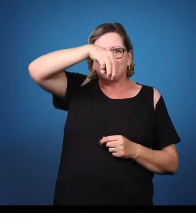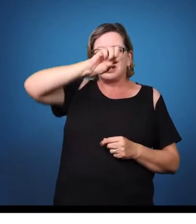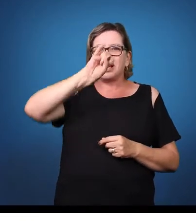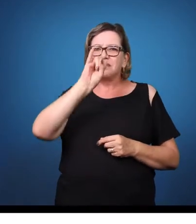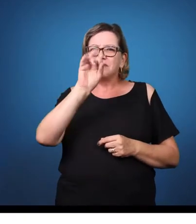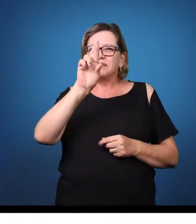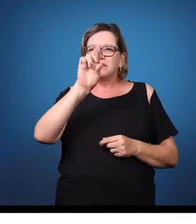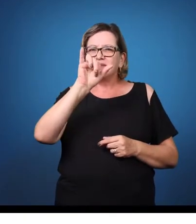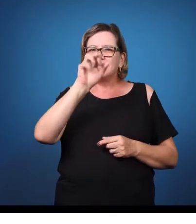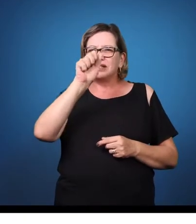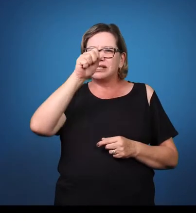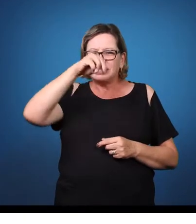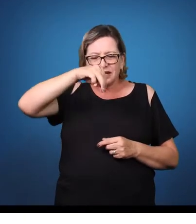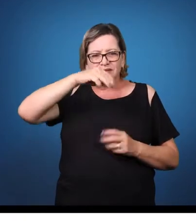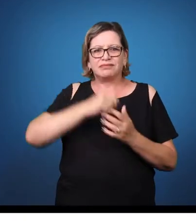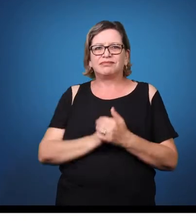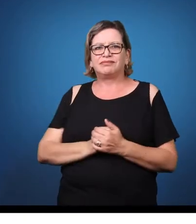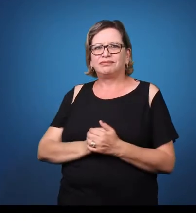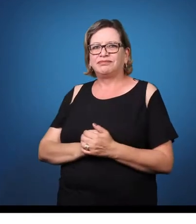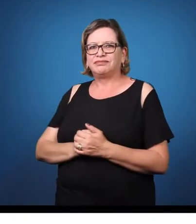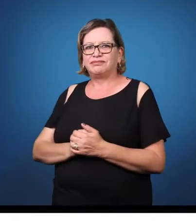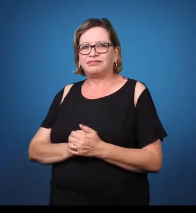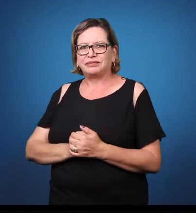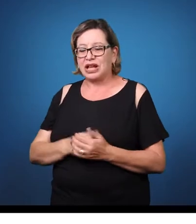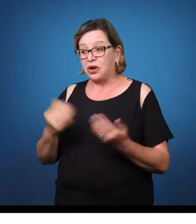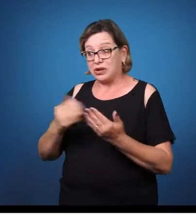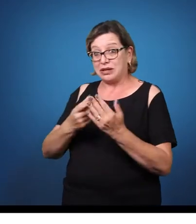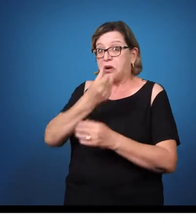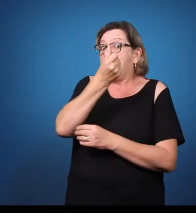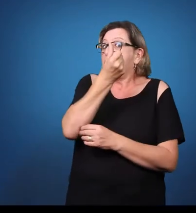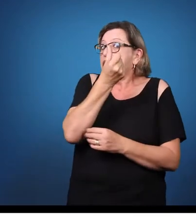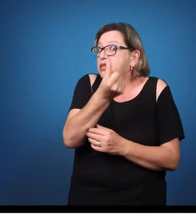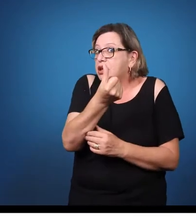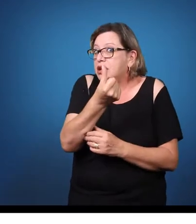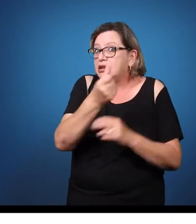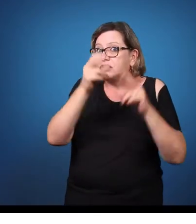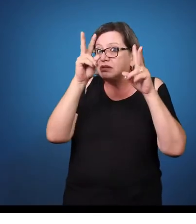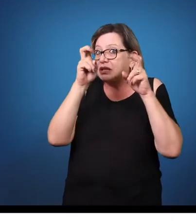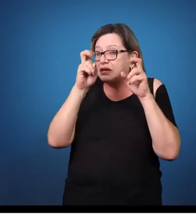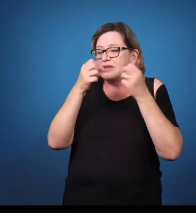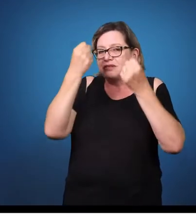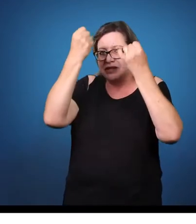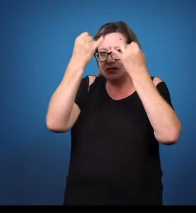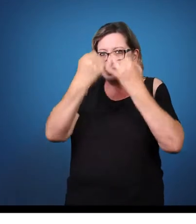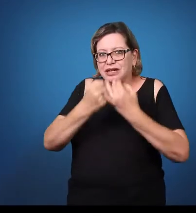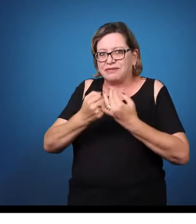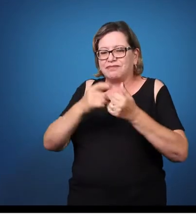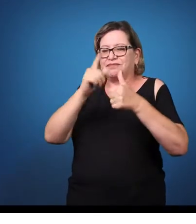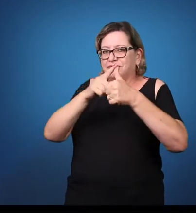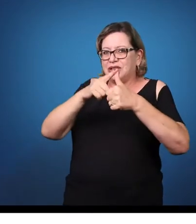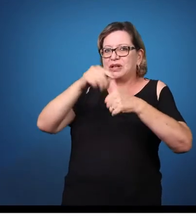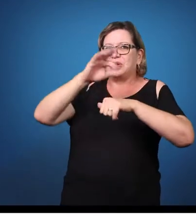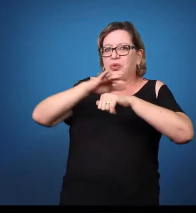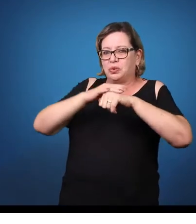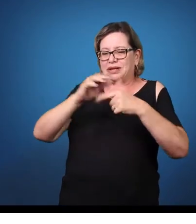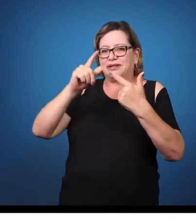Obrigada. Professora, nós temos seis eixos para tratarmos, inclusive fiz até uma colinha. Doença, deficiência, distúrbio,